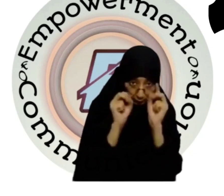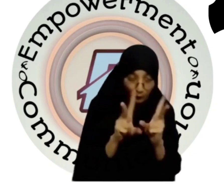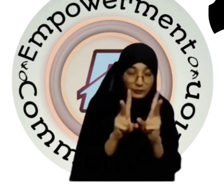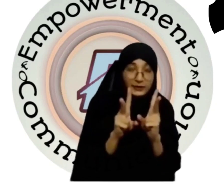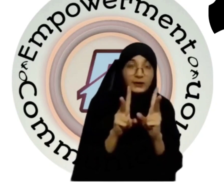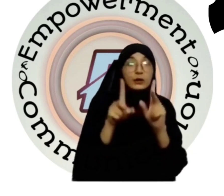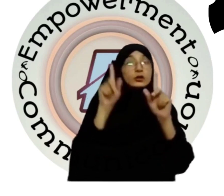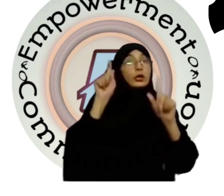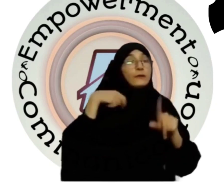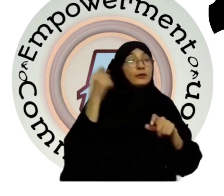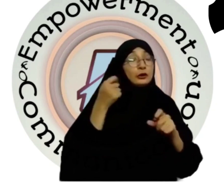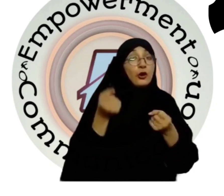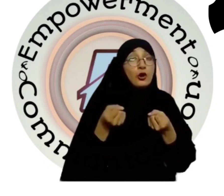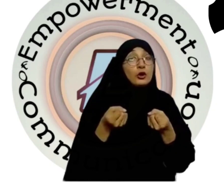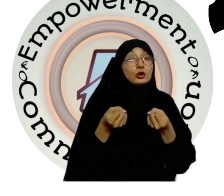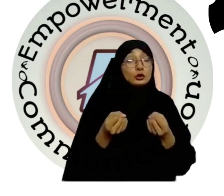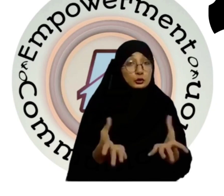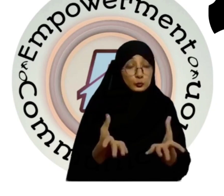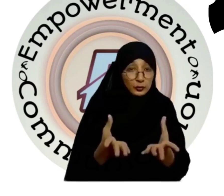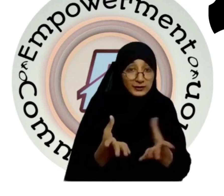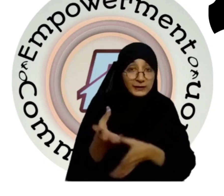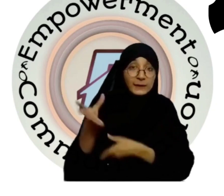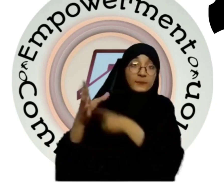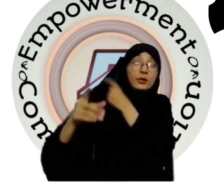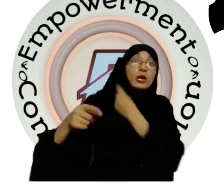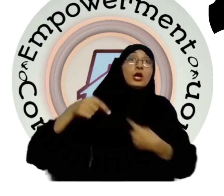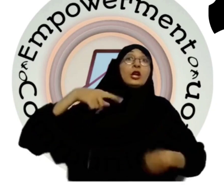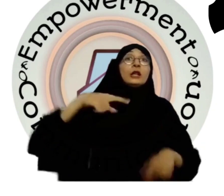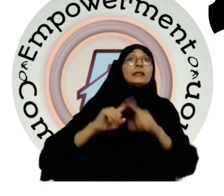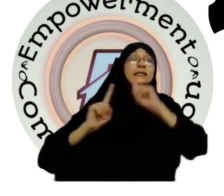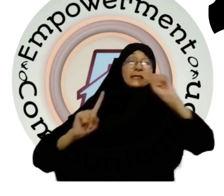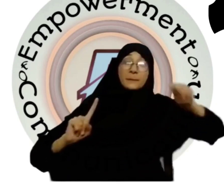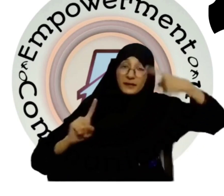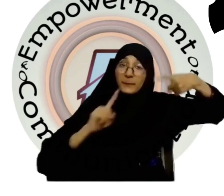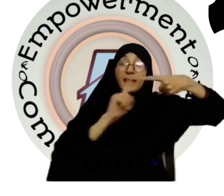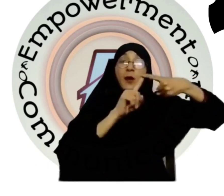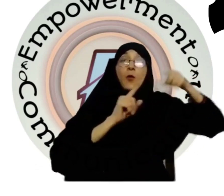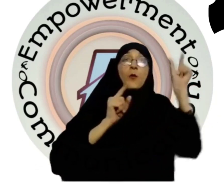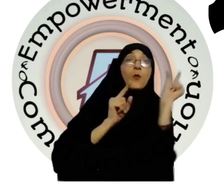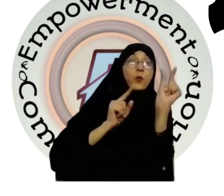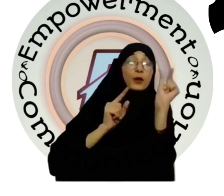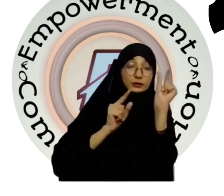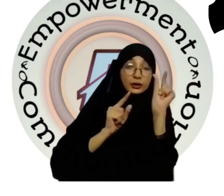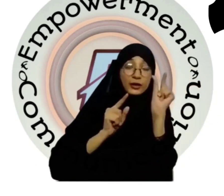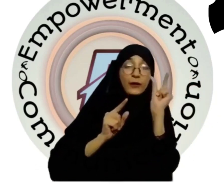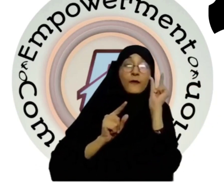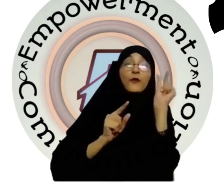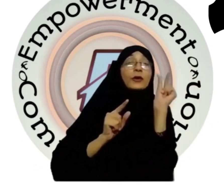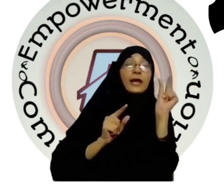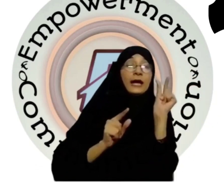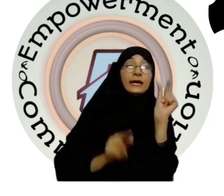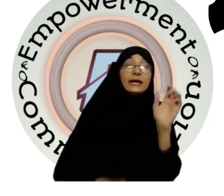तो हम वीडियो शुरू करते हैं सबसे पहला वर्ट जो है वो क्या है